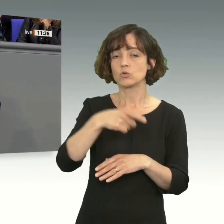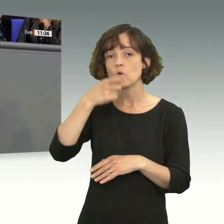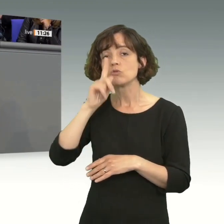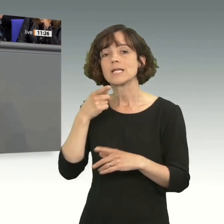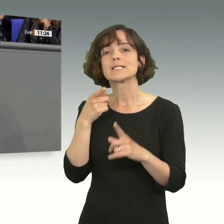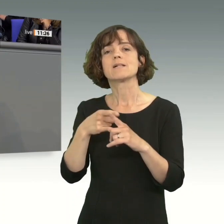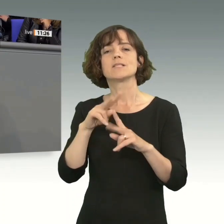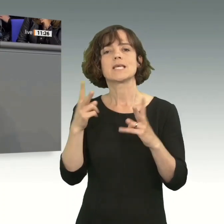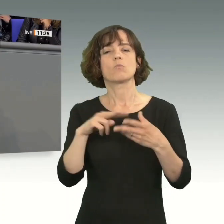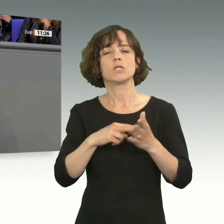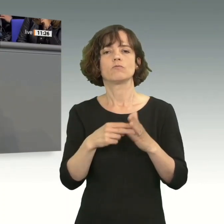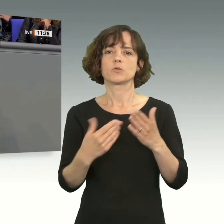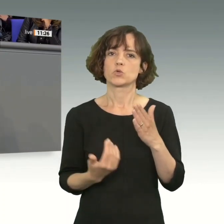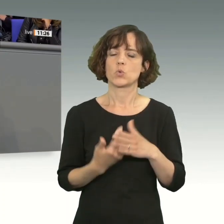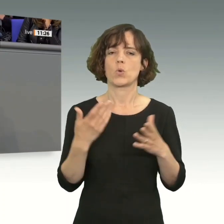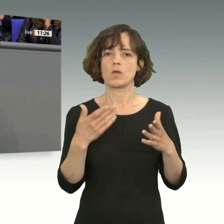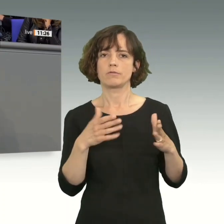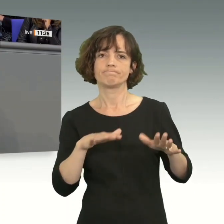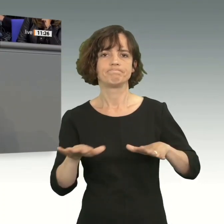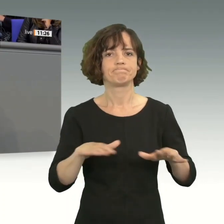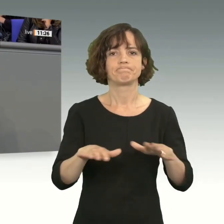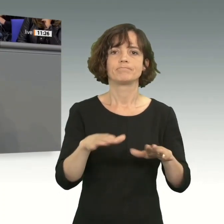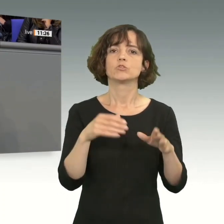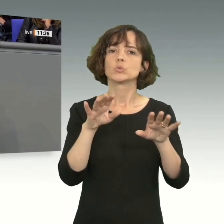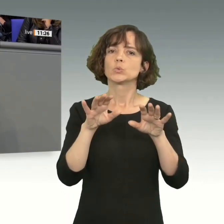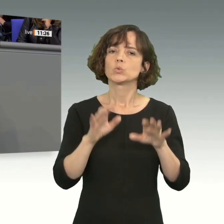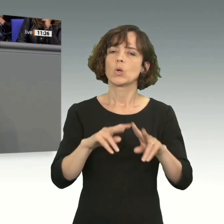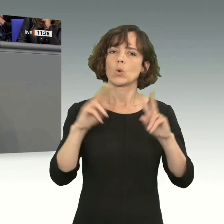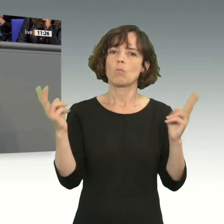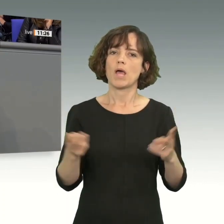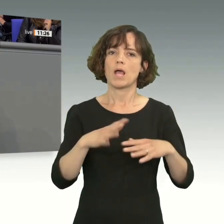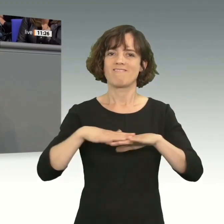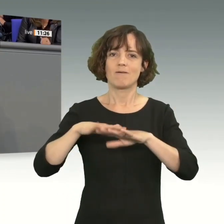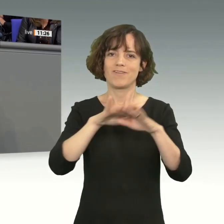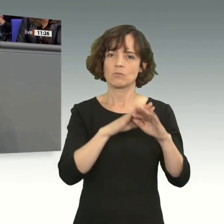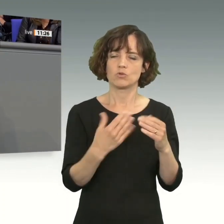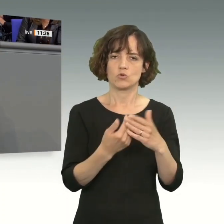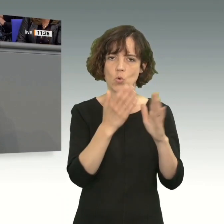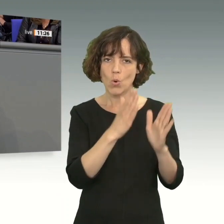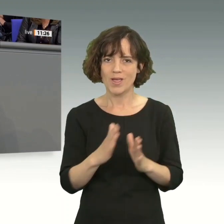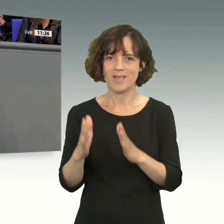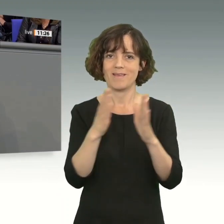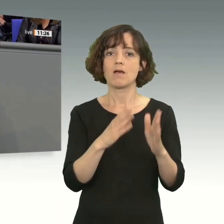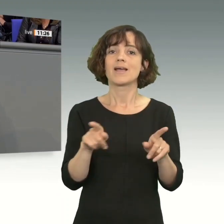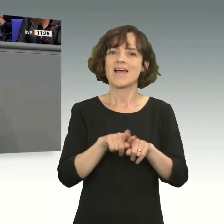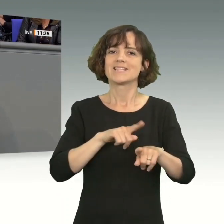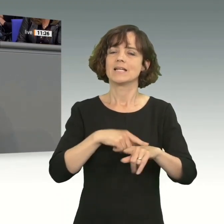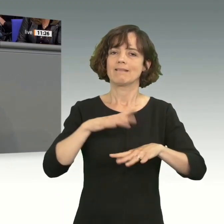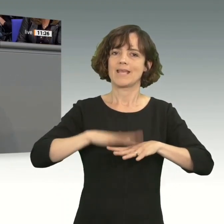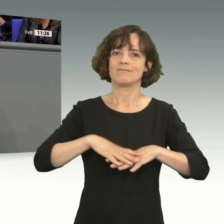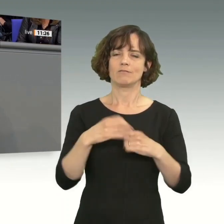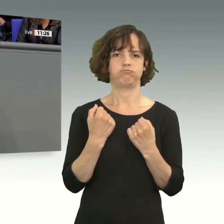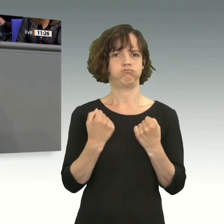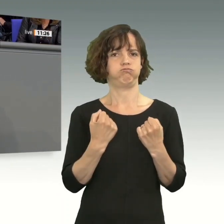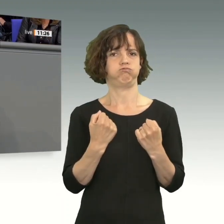neu aufzustellen. Wir wollen die Strukturen unserer globalen Verflechtungen neu ordnen. Wir wollen dabei ein dichtes und nachhaltiges Netzwerk